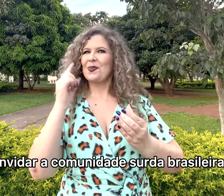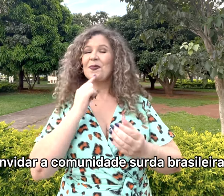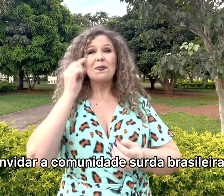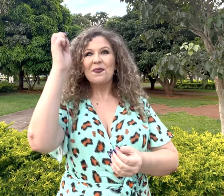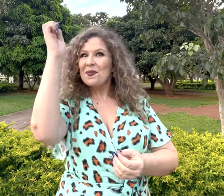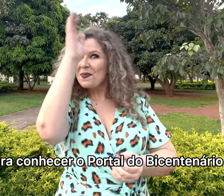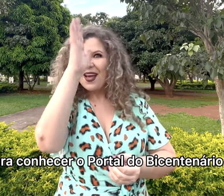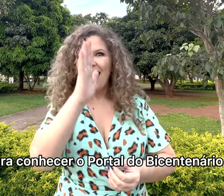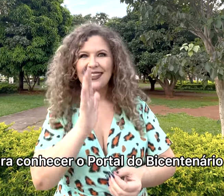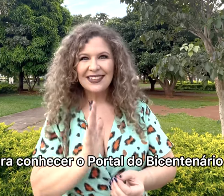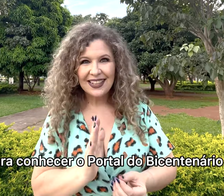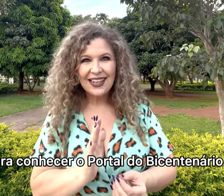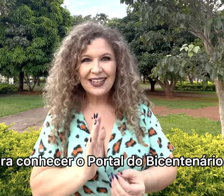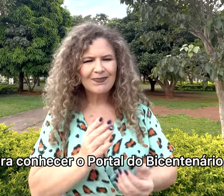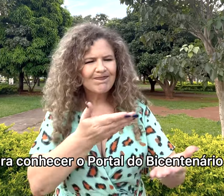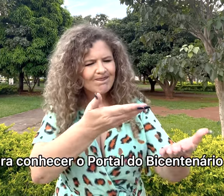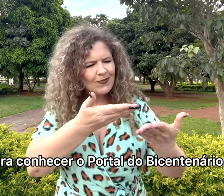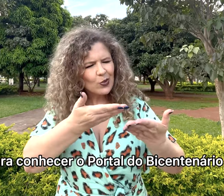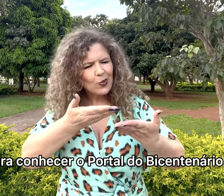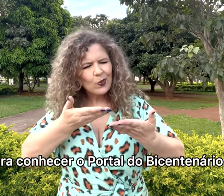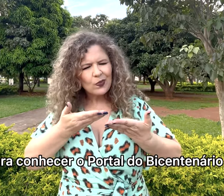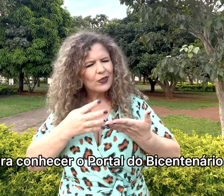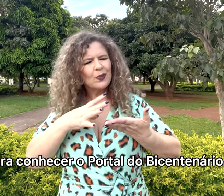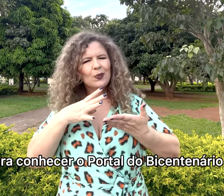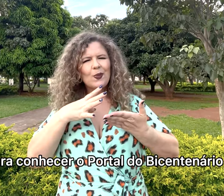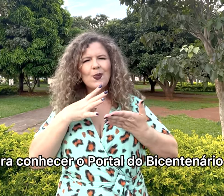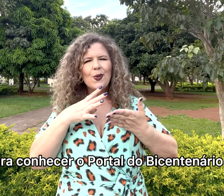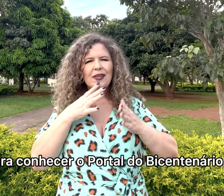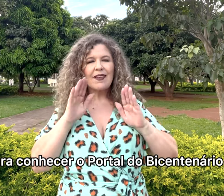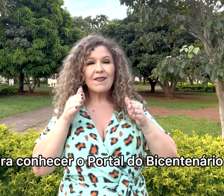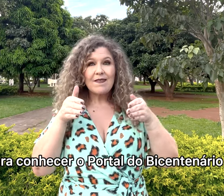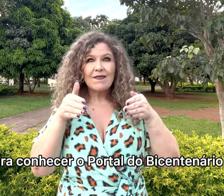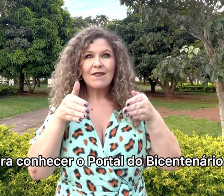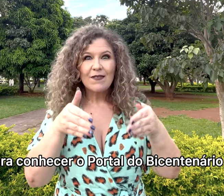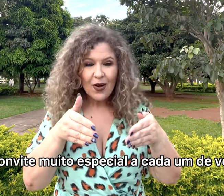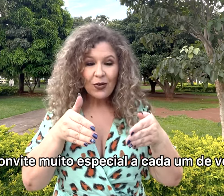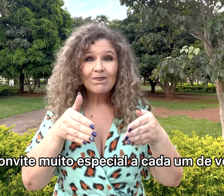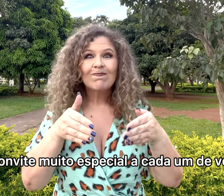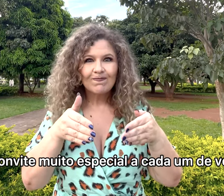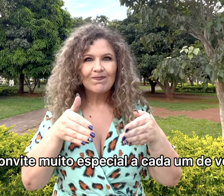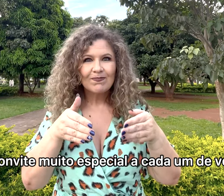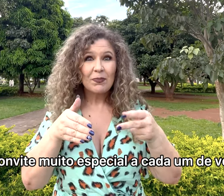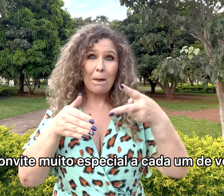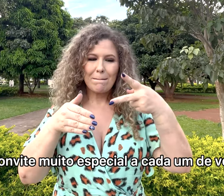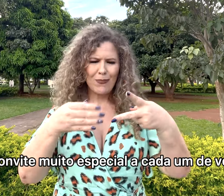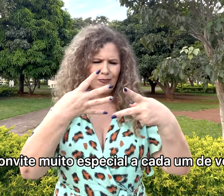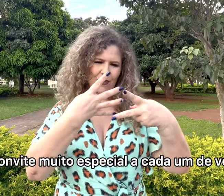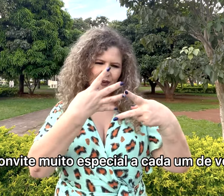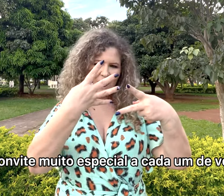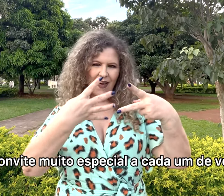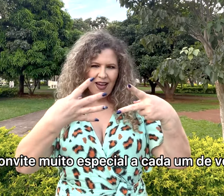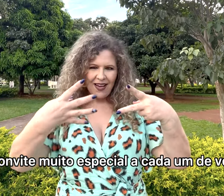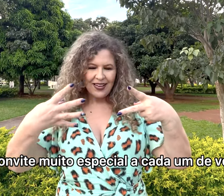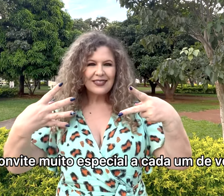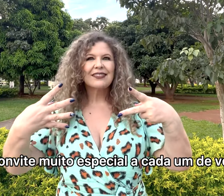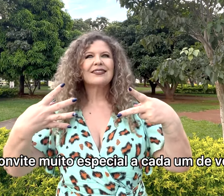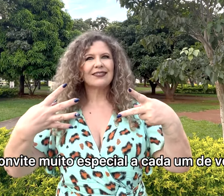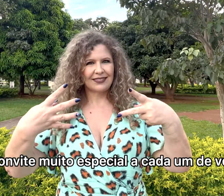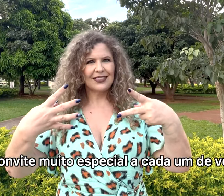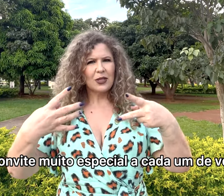para conhecer o portal do Bicentenário. É um convite muito especial a cada um